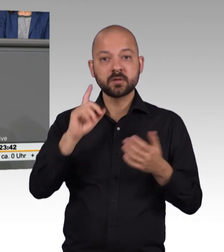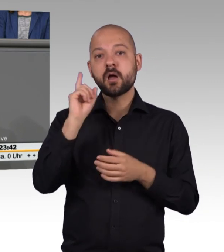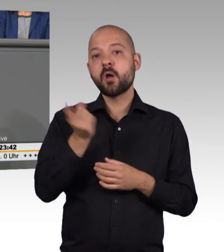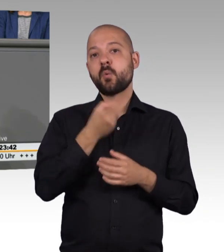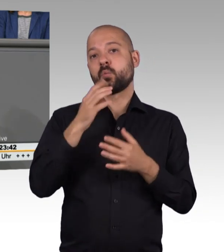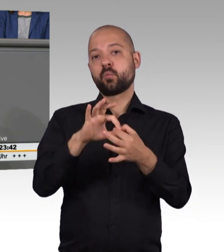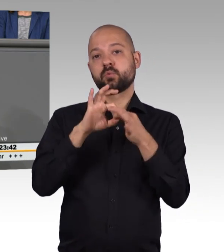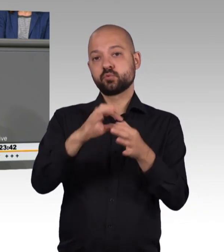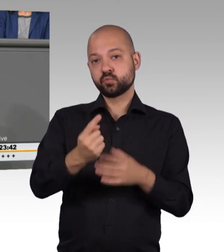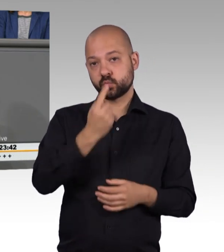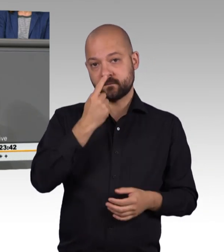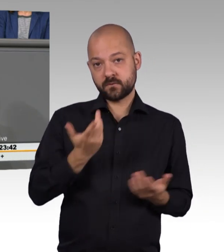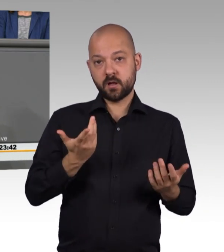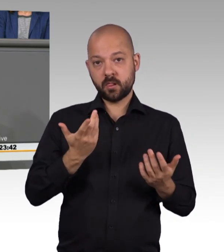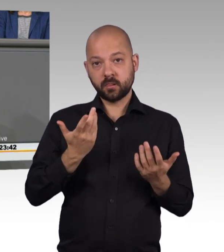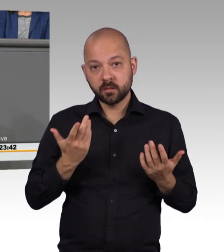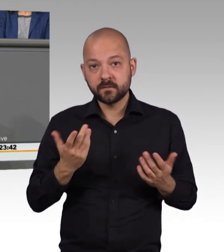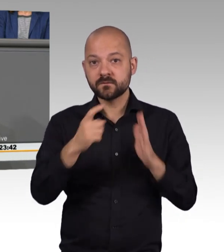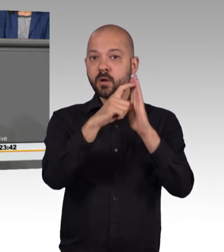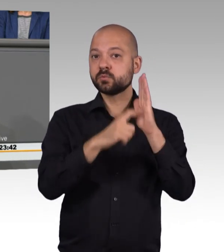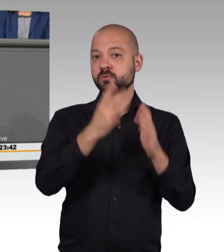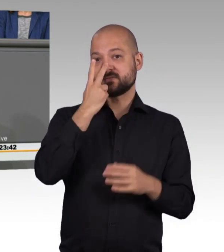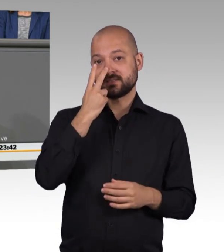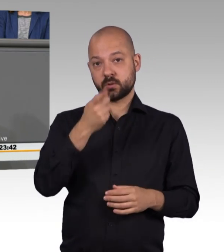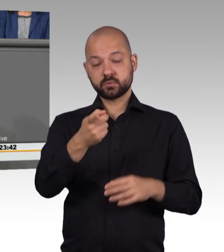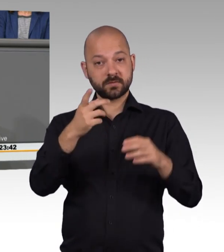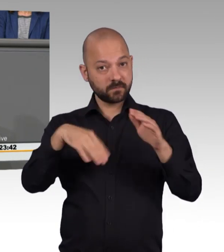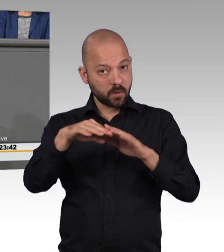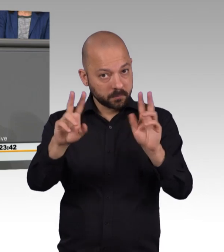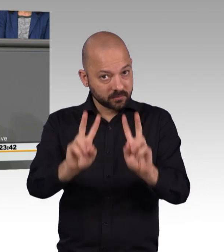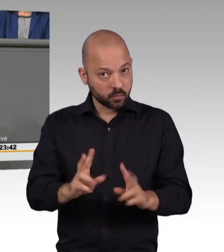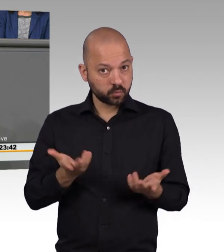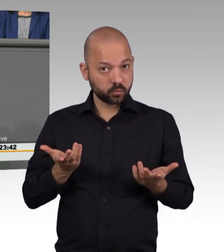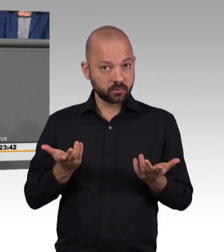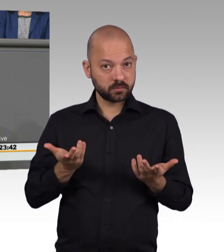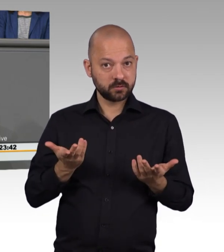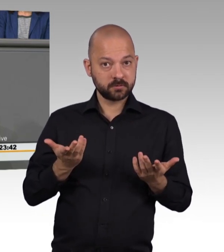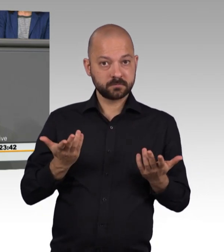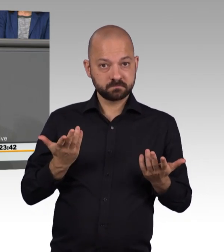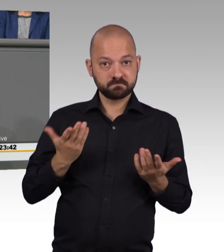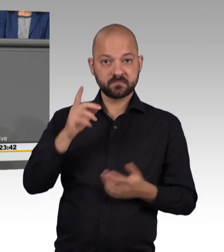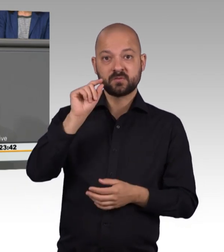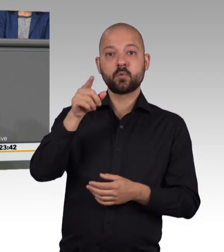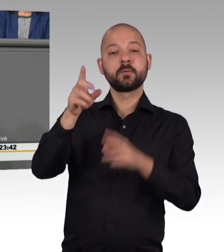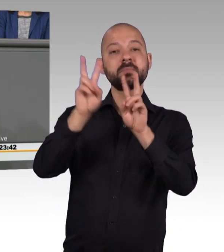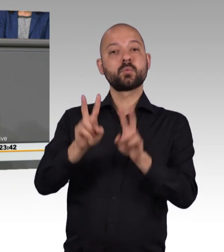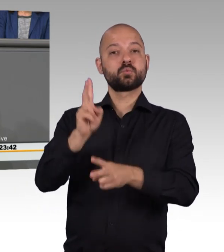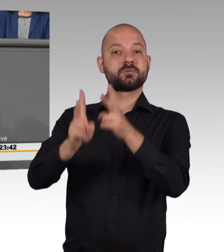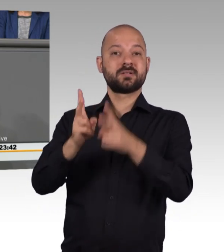Fall, in dem die Voraussetzungen für eine Vollbetreuung vorliegen, auch eine Anrufung des Betreuungsgerichts erfolgt. Wenn bisher das